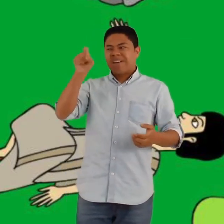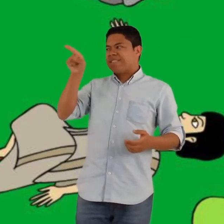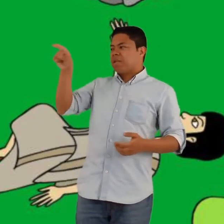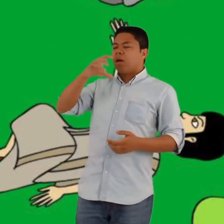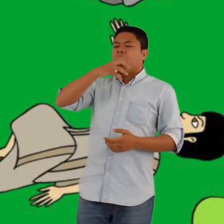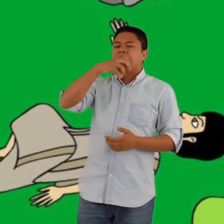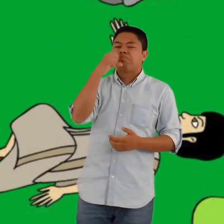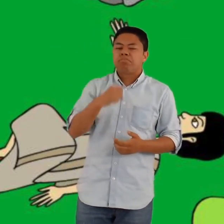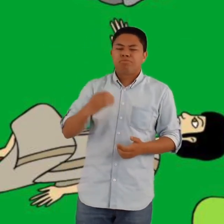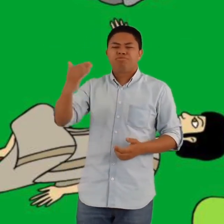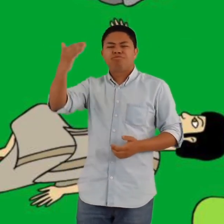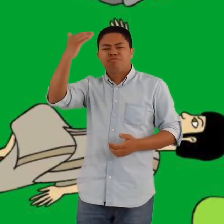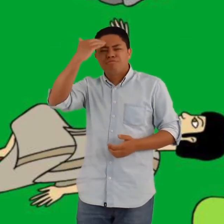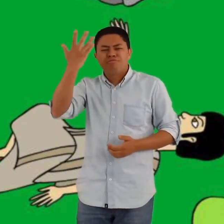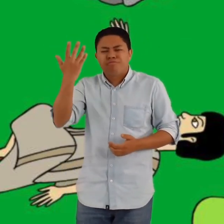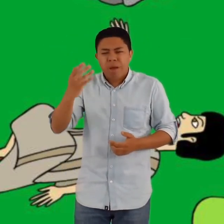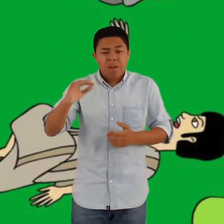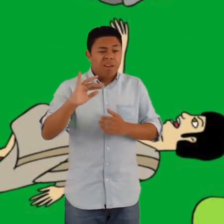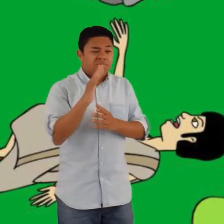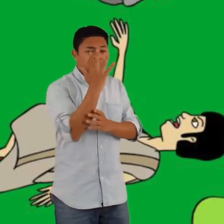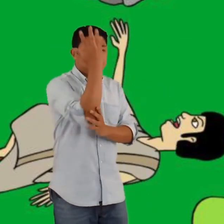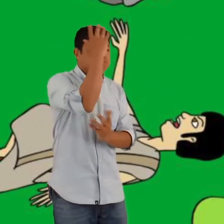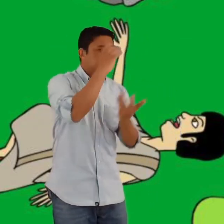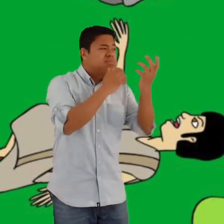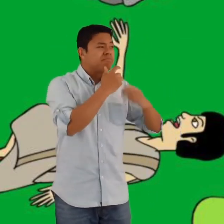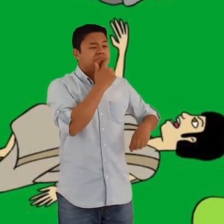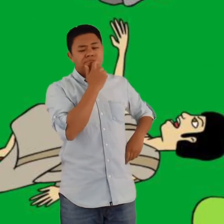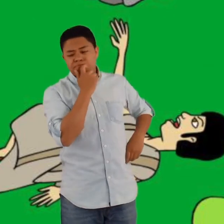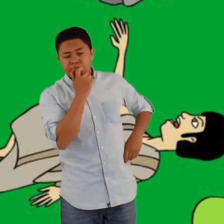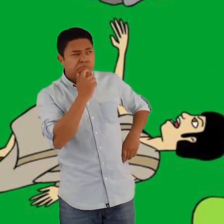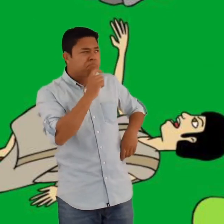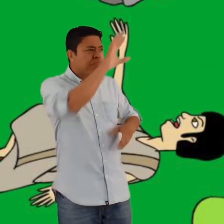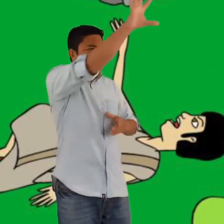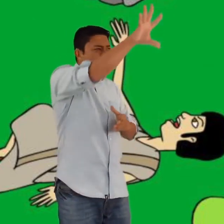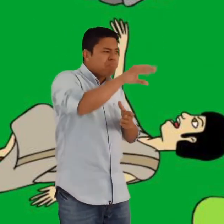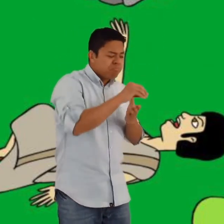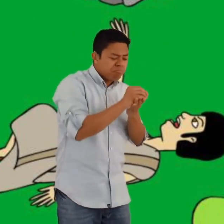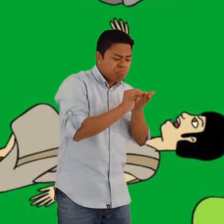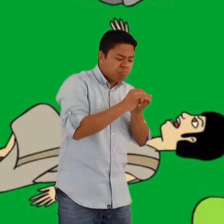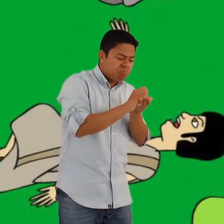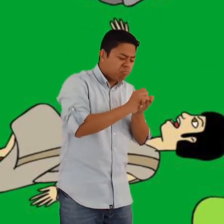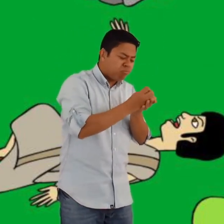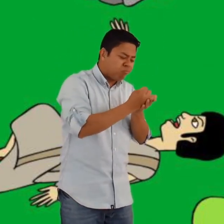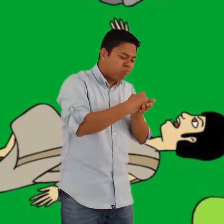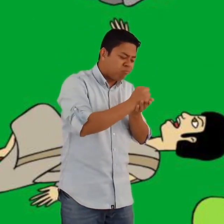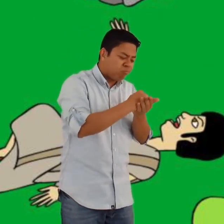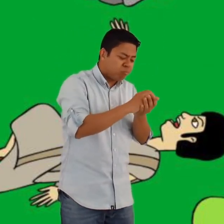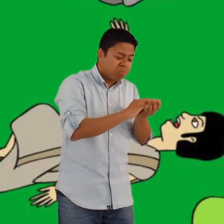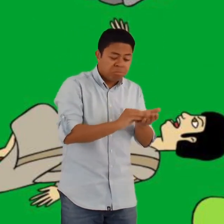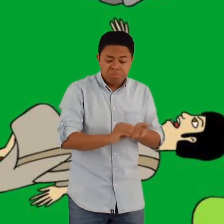de hierbas, cuáles utilizar en esos casos, y que ellos lograban salvar la vida de los enfermos.